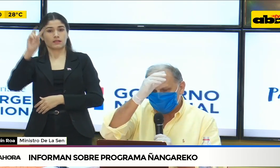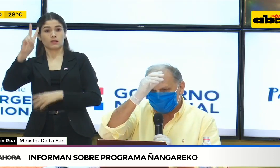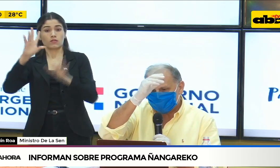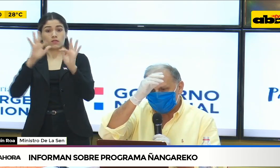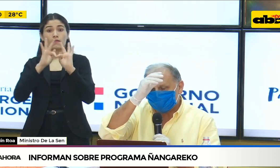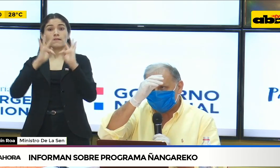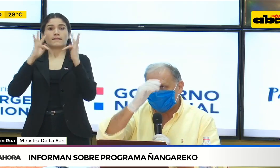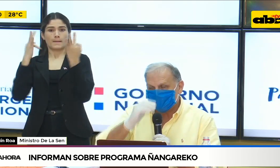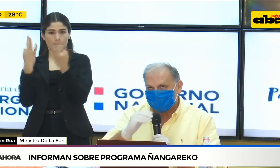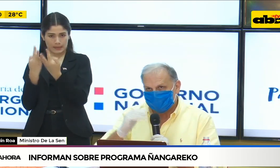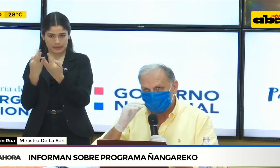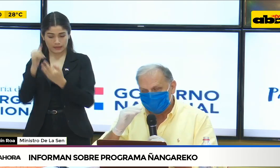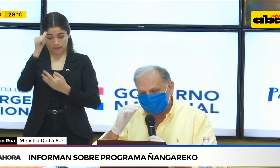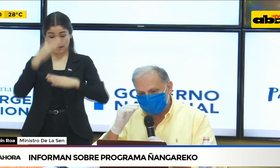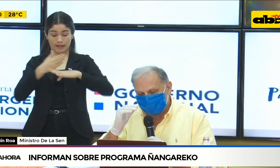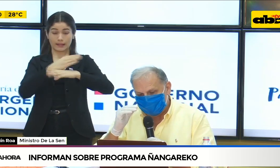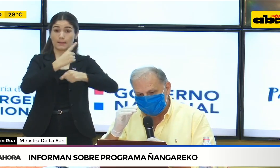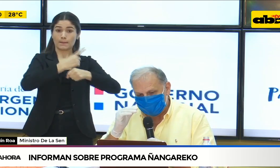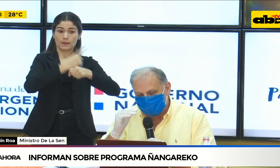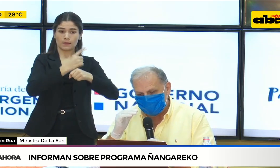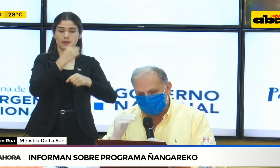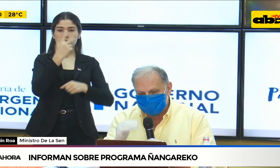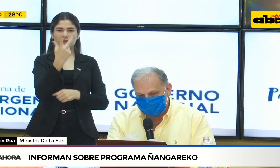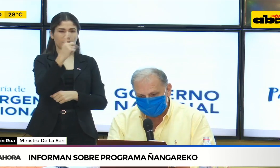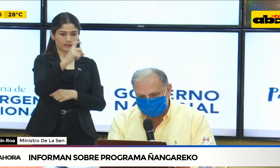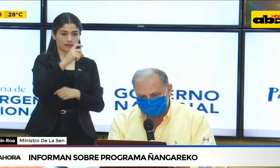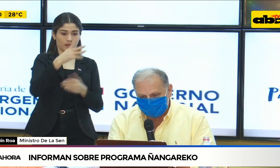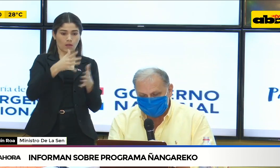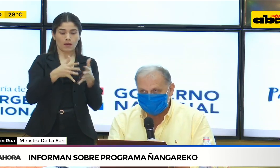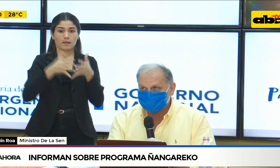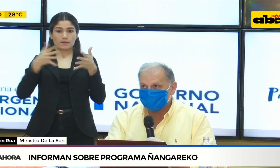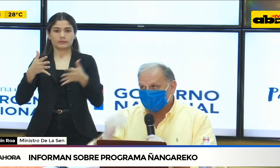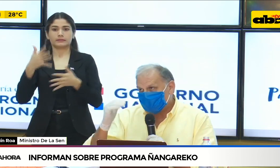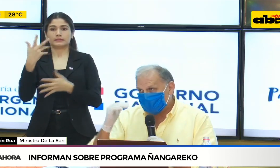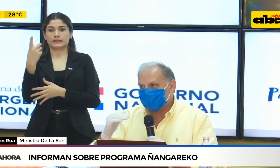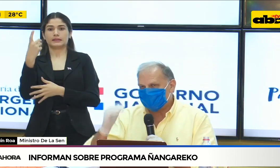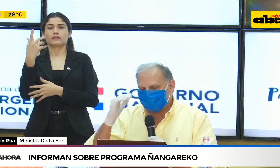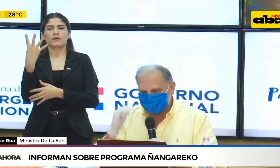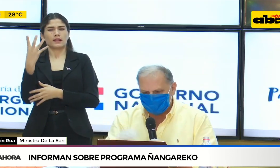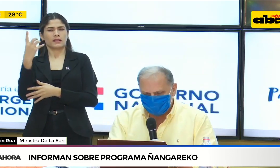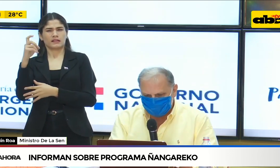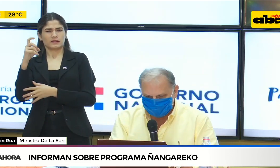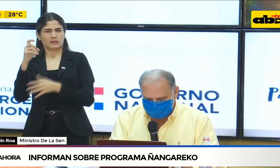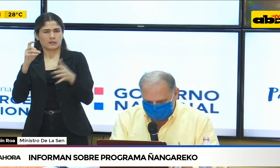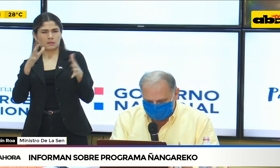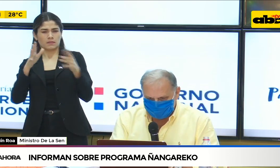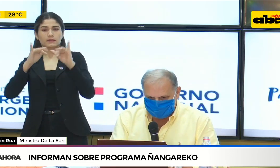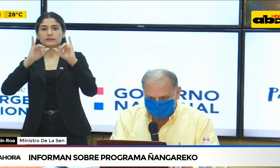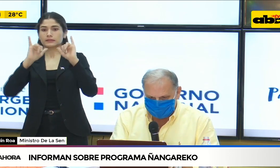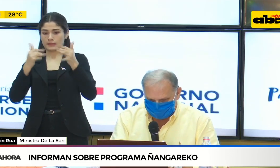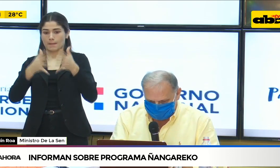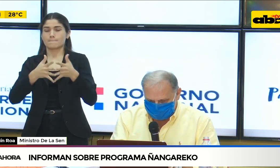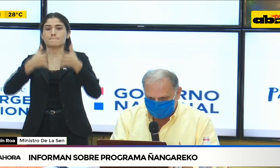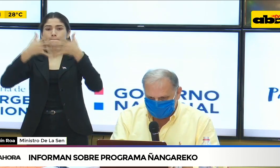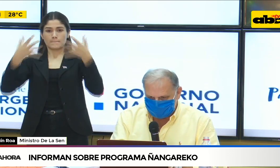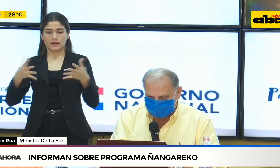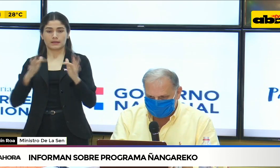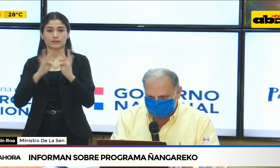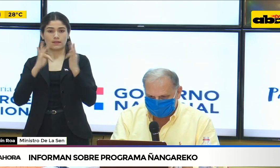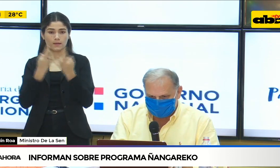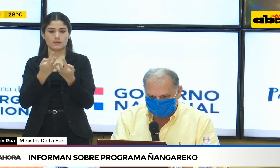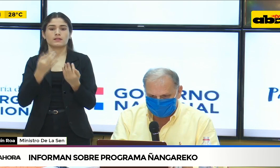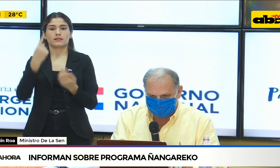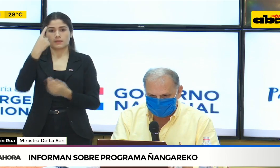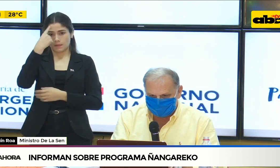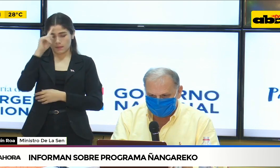.700 de la modalidad de transferencias y las primeras 5.887 de la modalidad